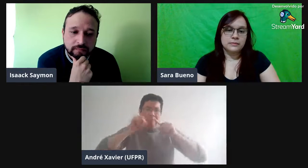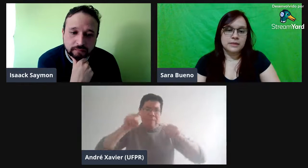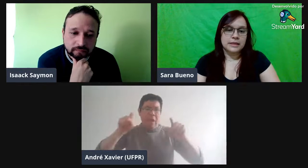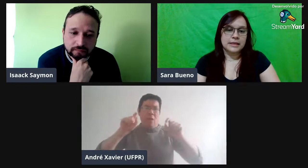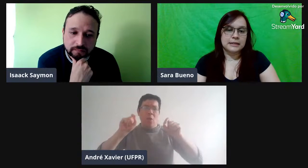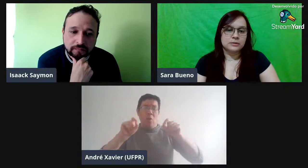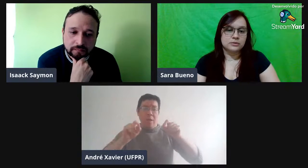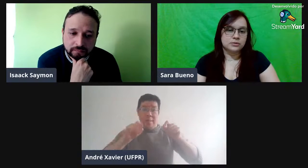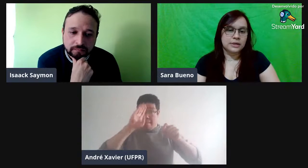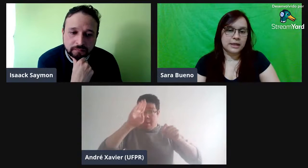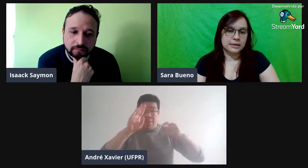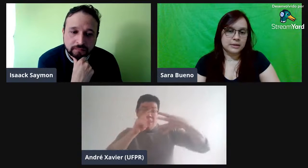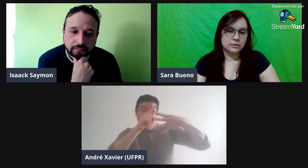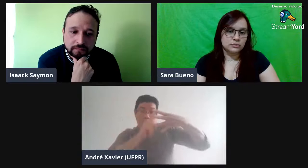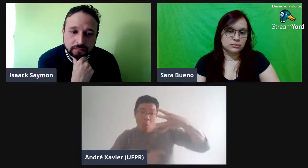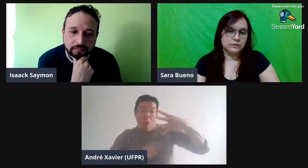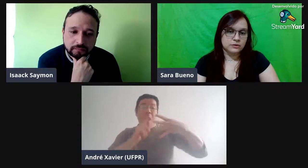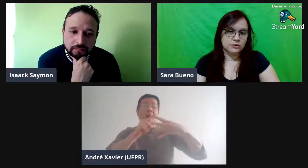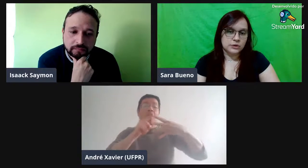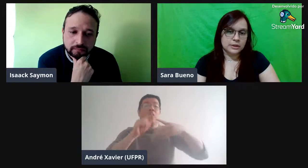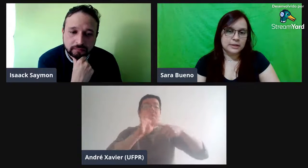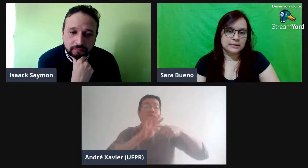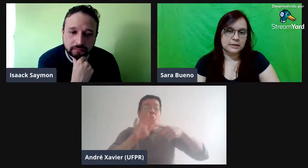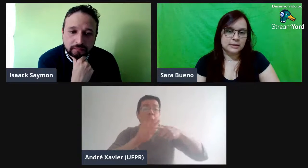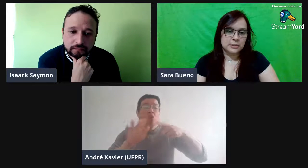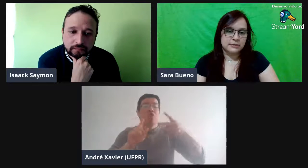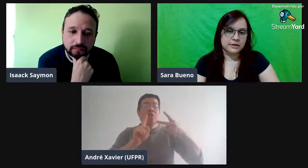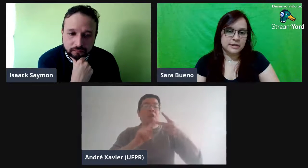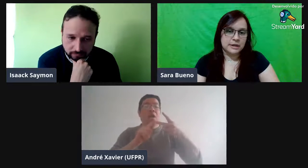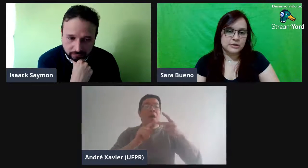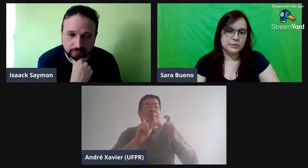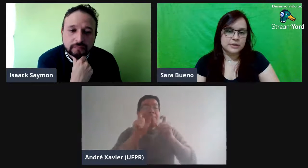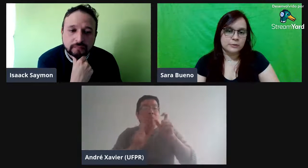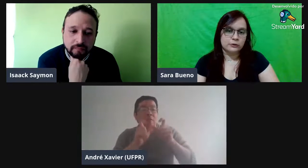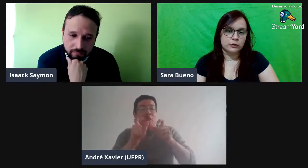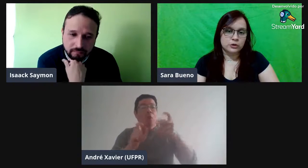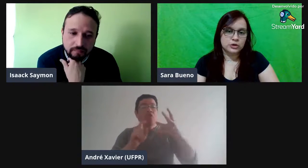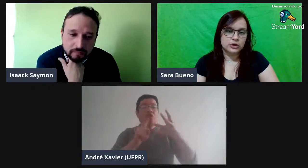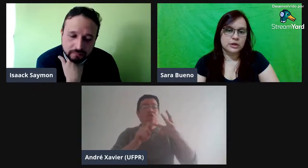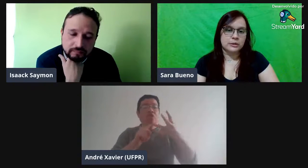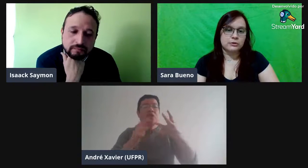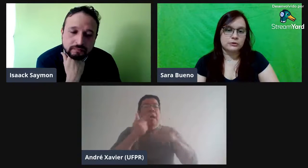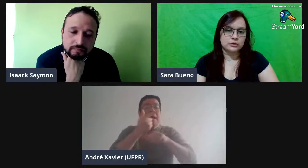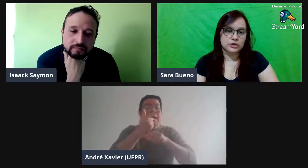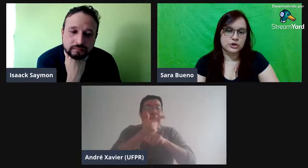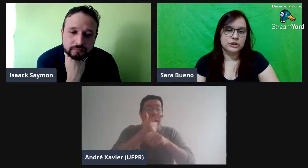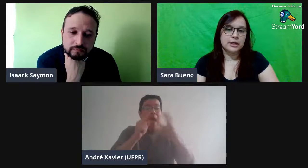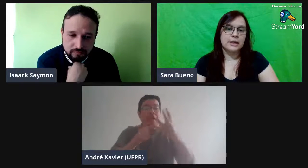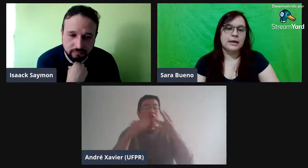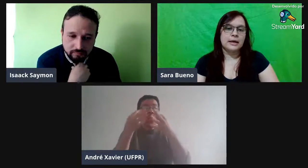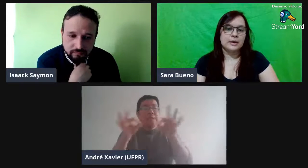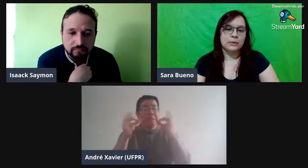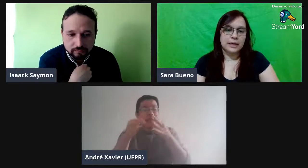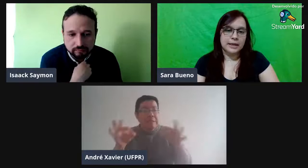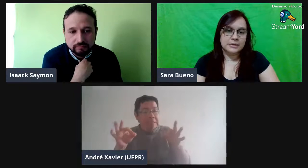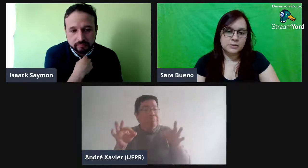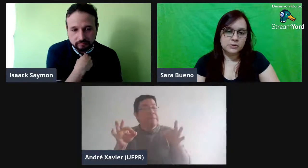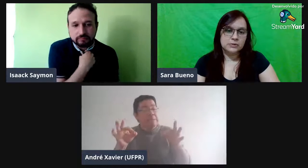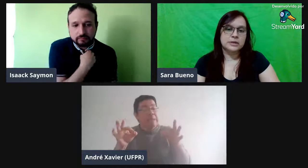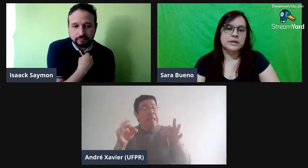ele não tem ali um nível só, né, tem uma variedade. Por exemplo, a fonologia, a morfologia, o léxico e